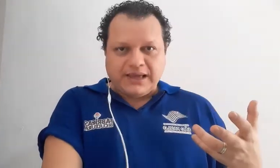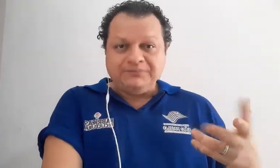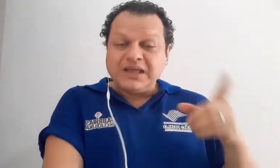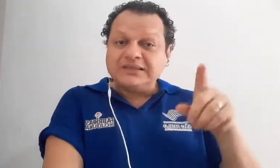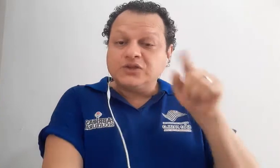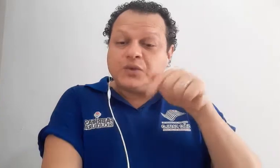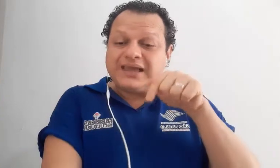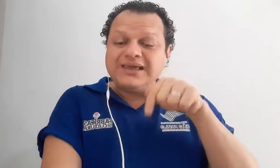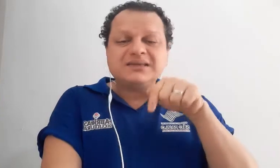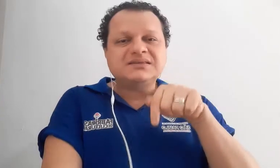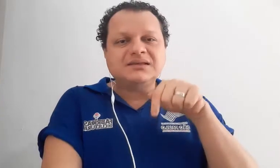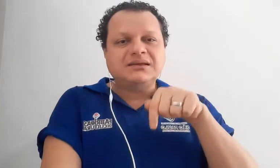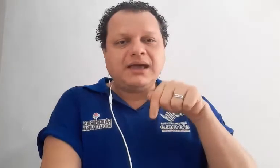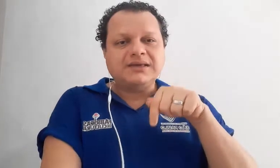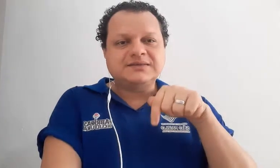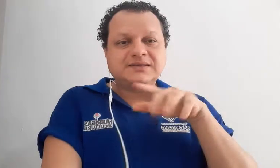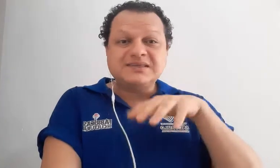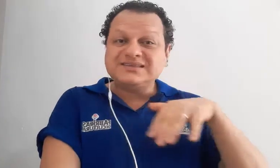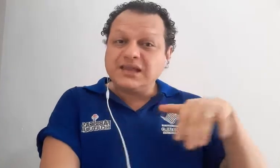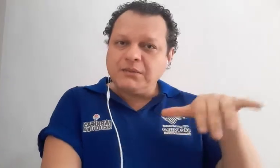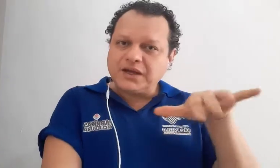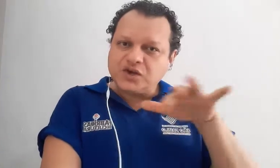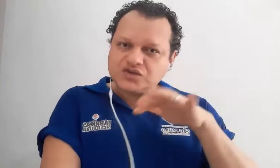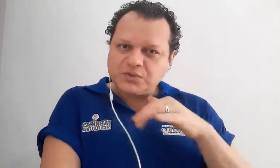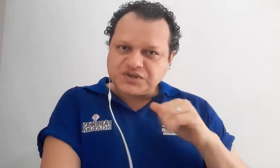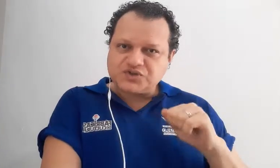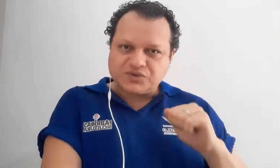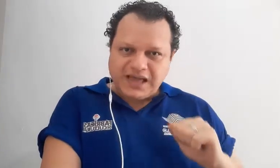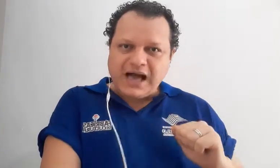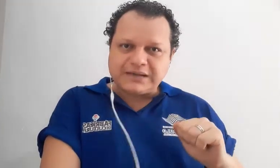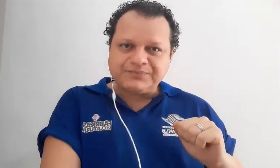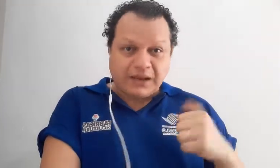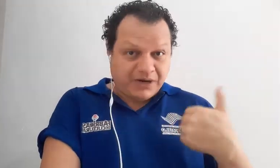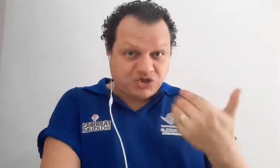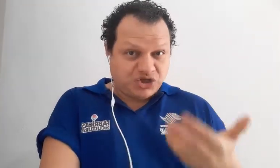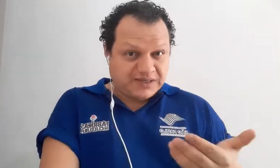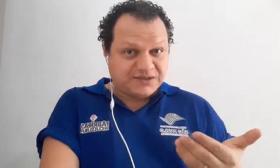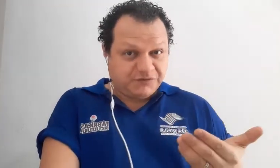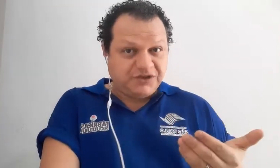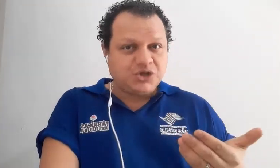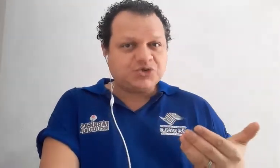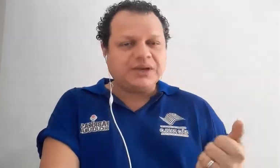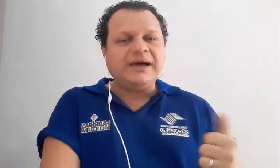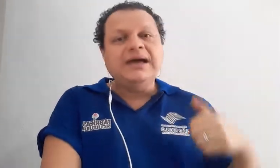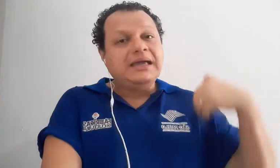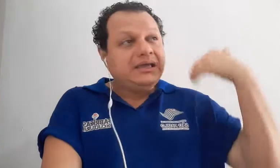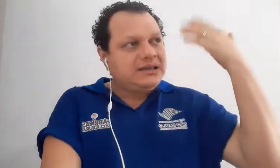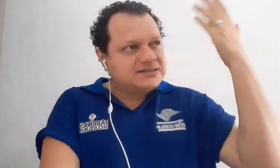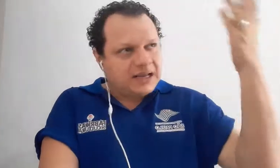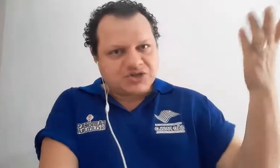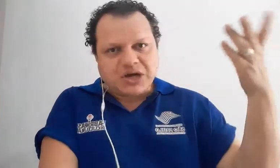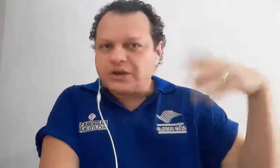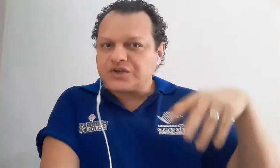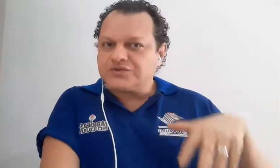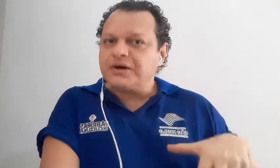Tanto é que esse sistema que nós vamos estudar, a partir deste vídeo, e em sala de aula nós vamos